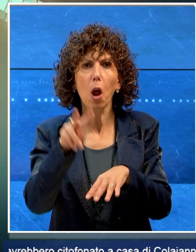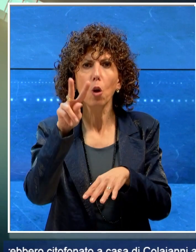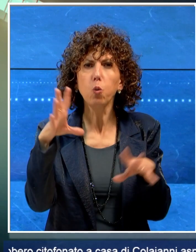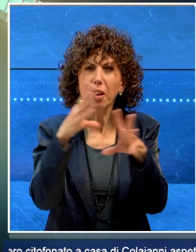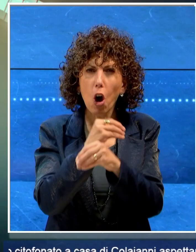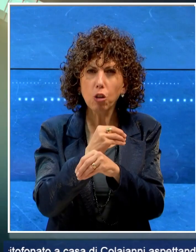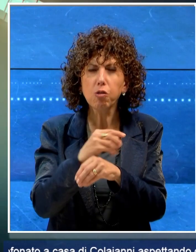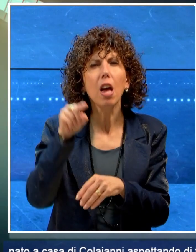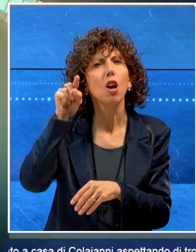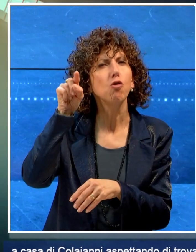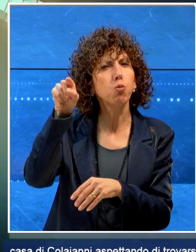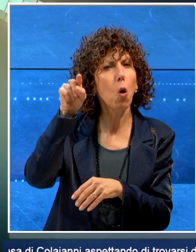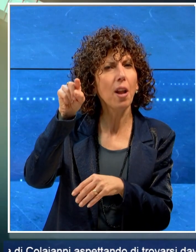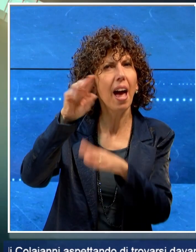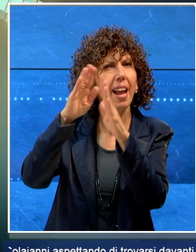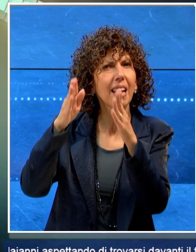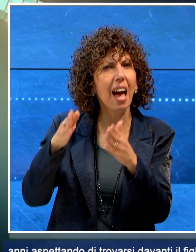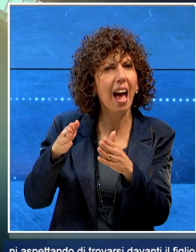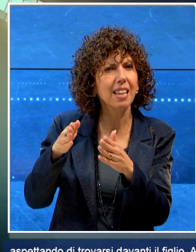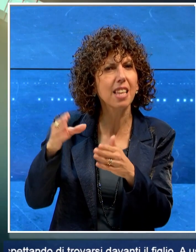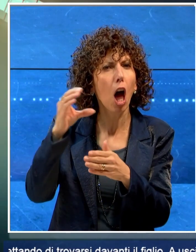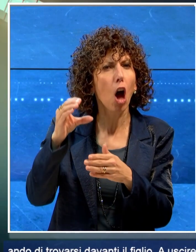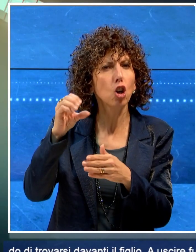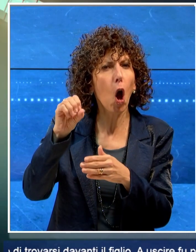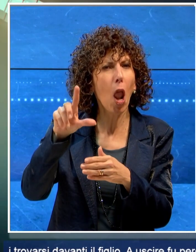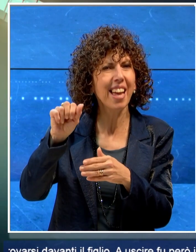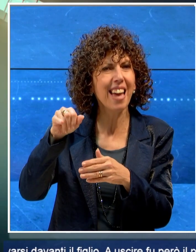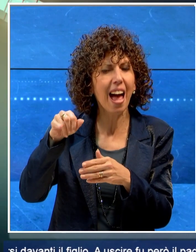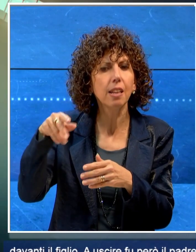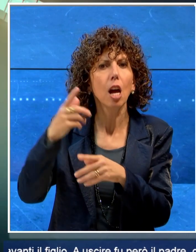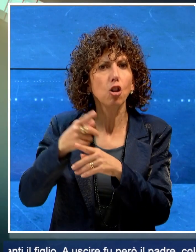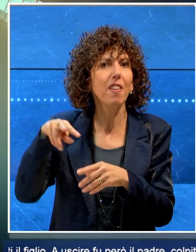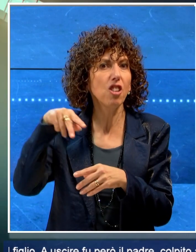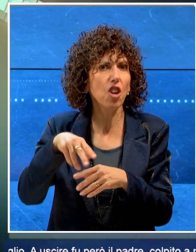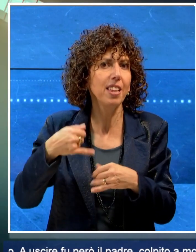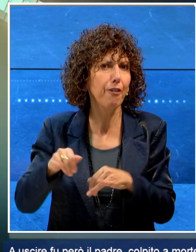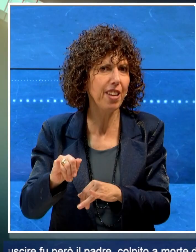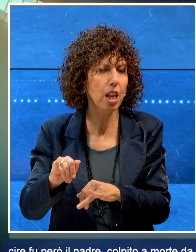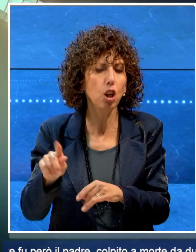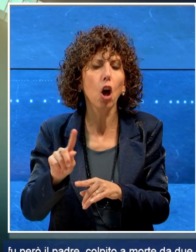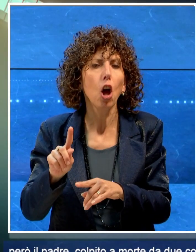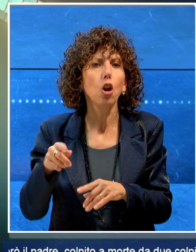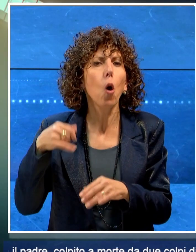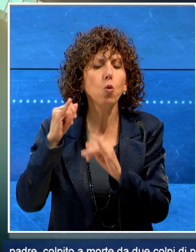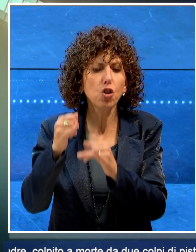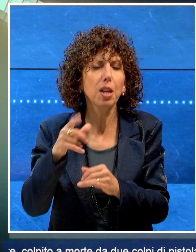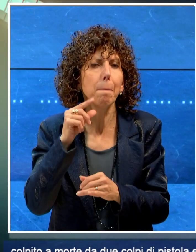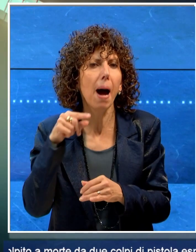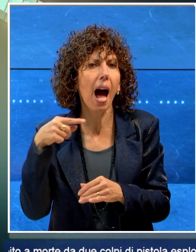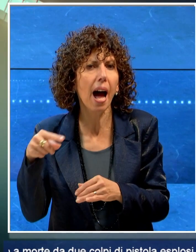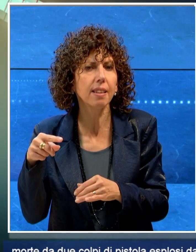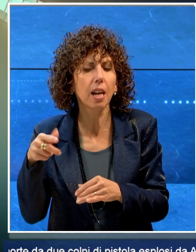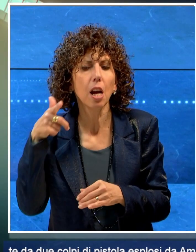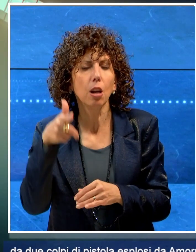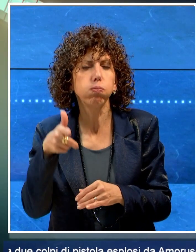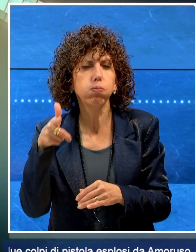notte, avrebbero citofonato a casa di Colai Anni aspettando di trovarsi davanti il figlio. A uscire però fu il padre colpito